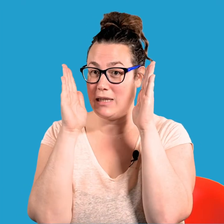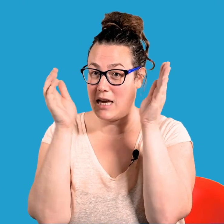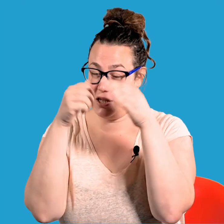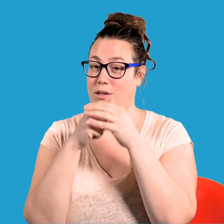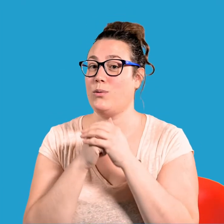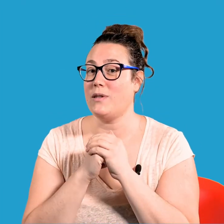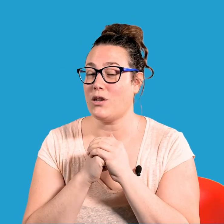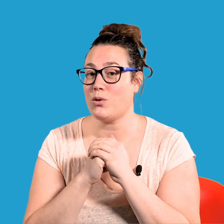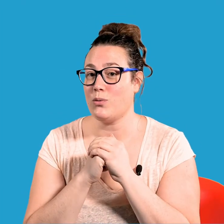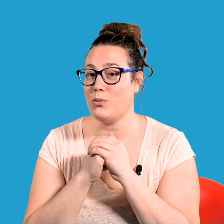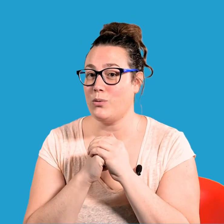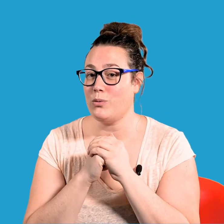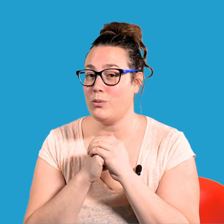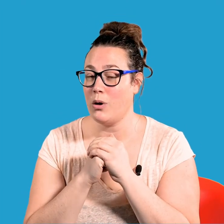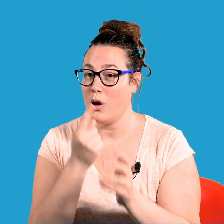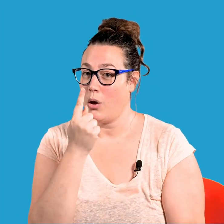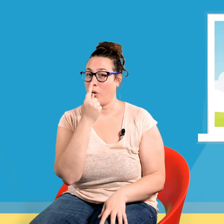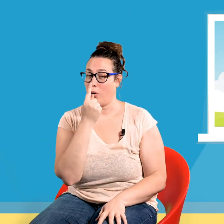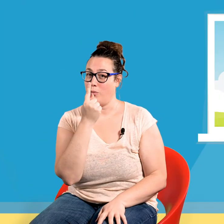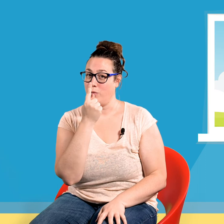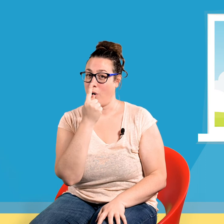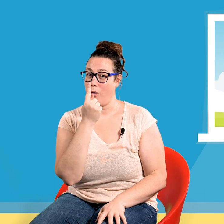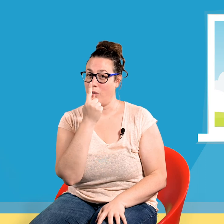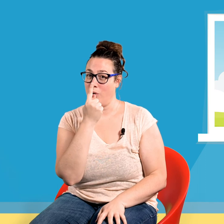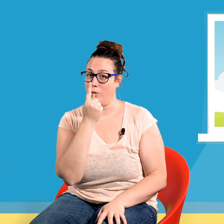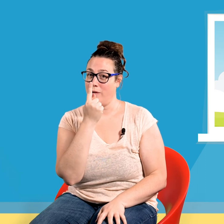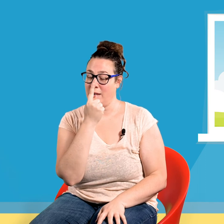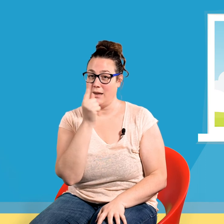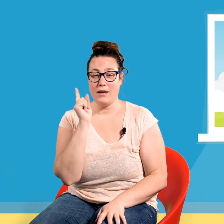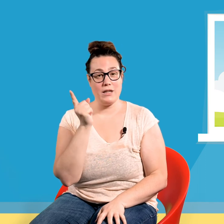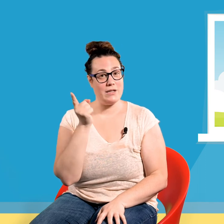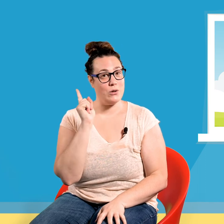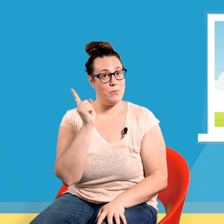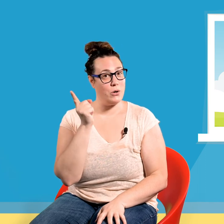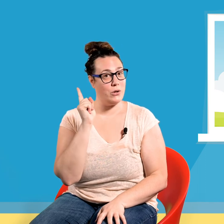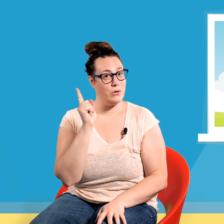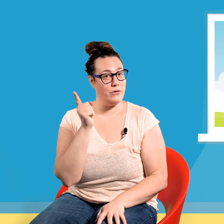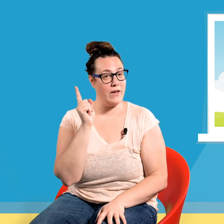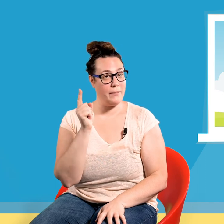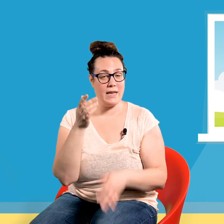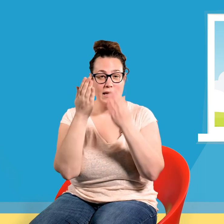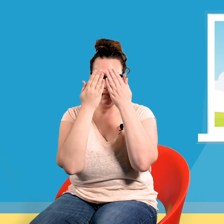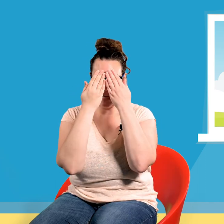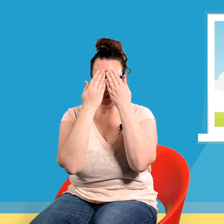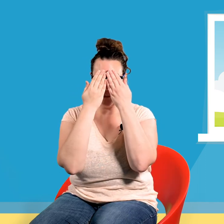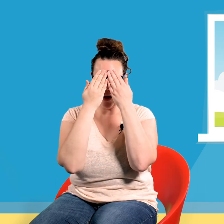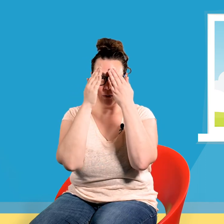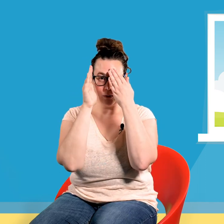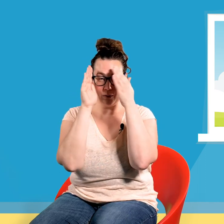caché sous un chou ! Remuant le nez, il se moque du fermier, cherchez-moi coucou